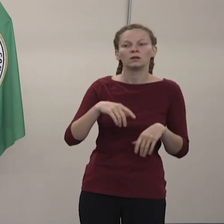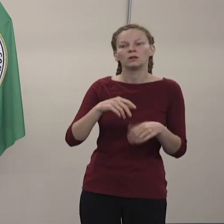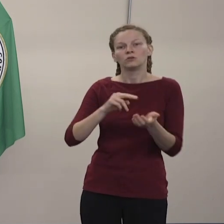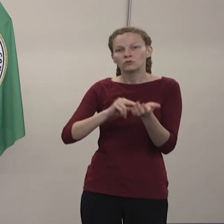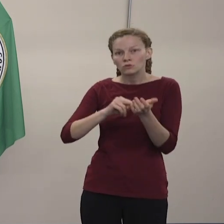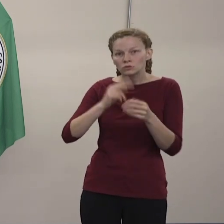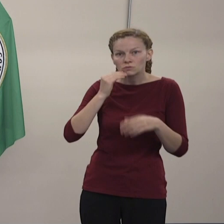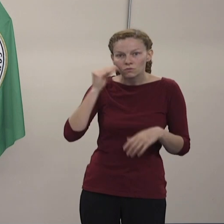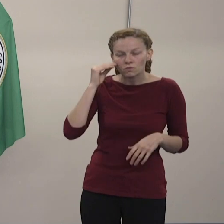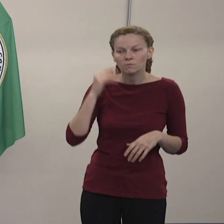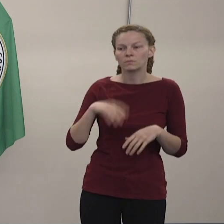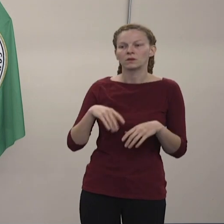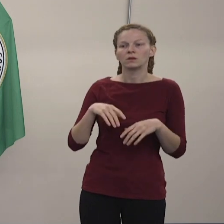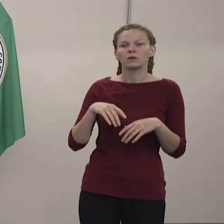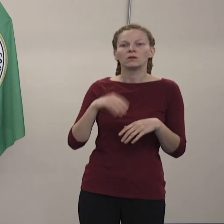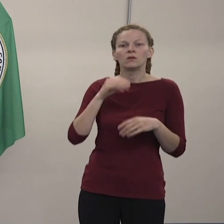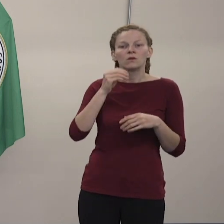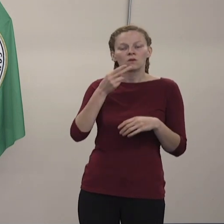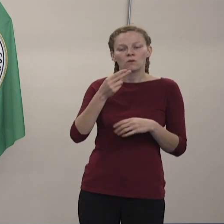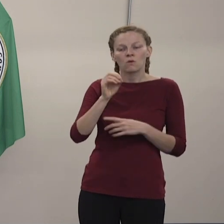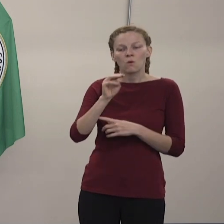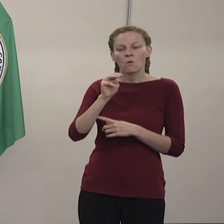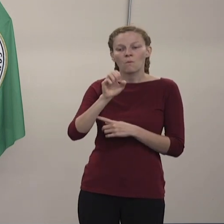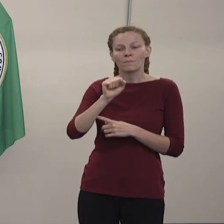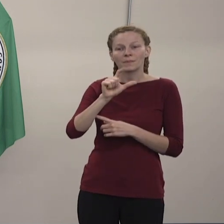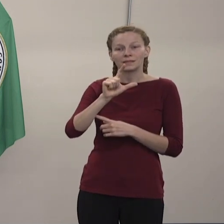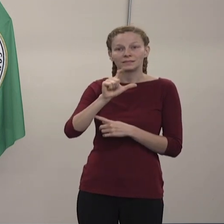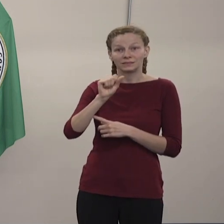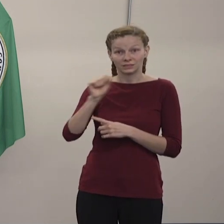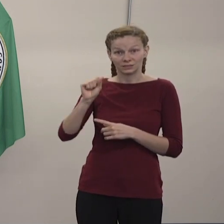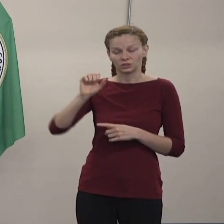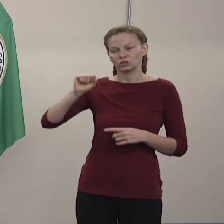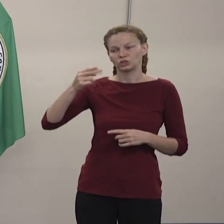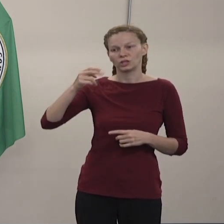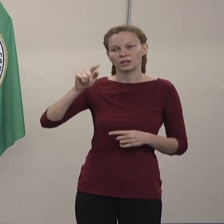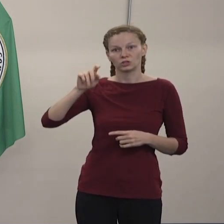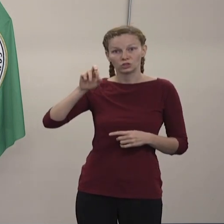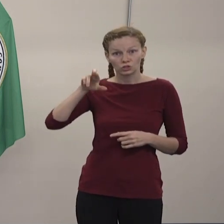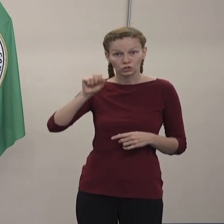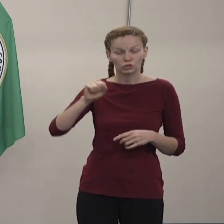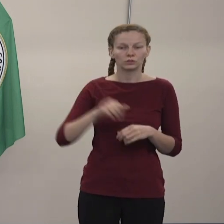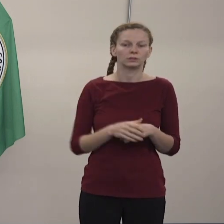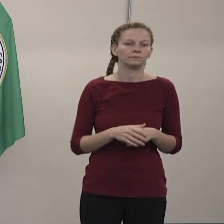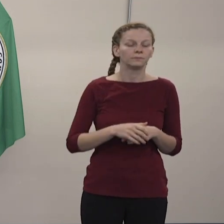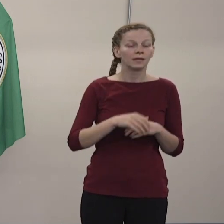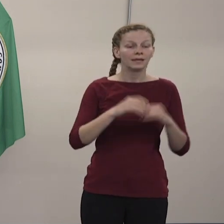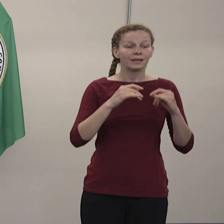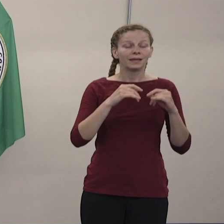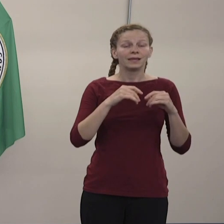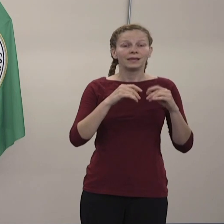o gente